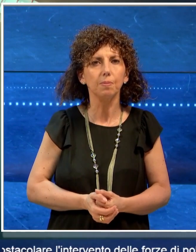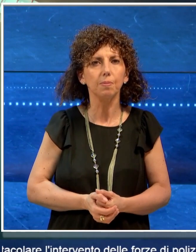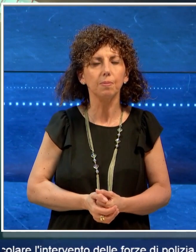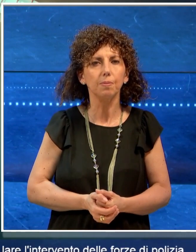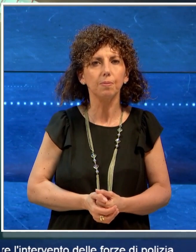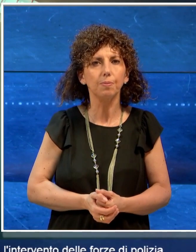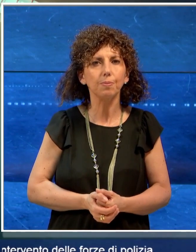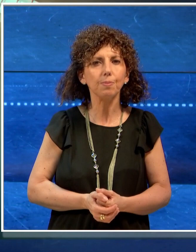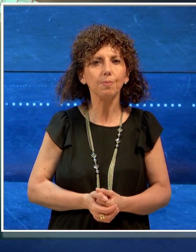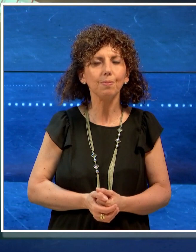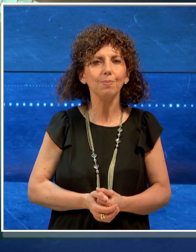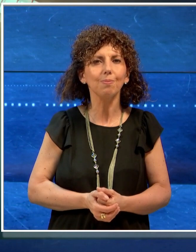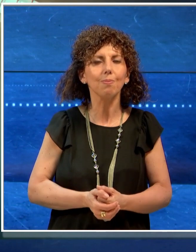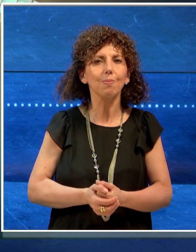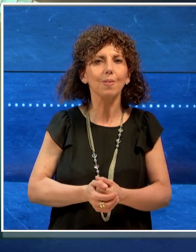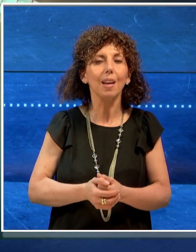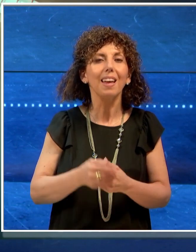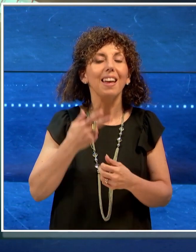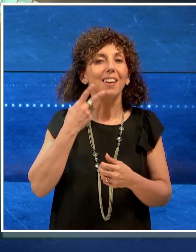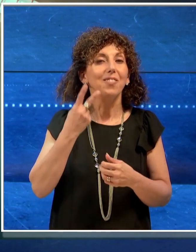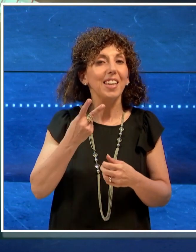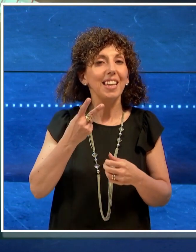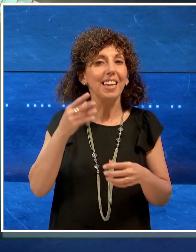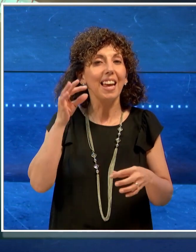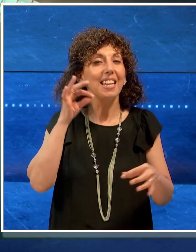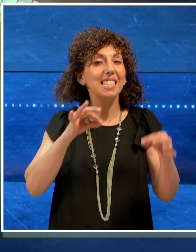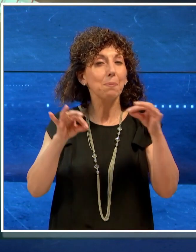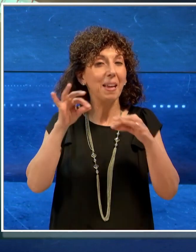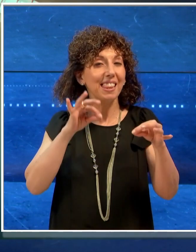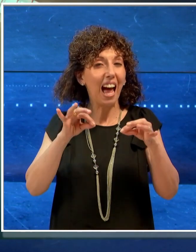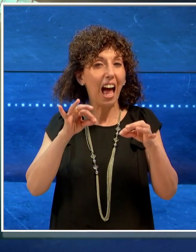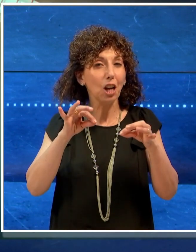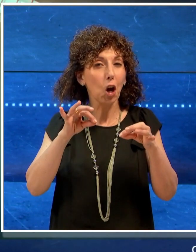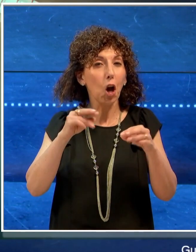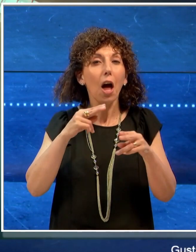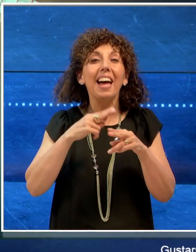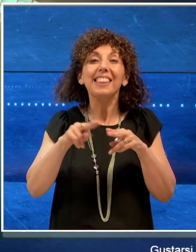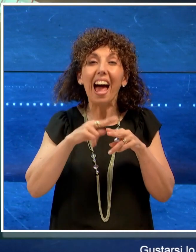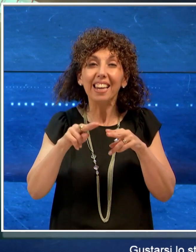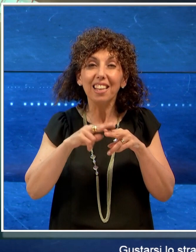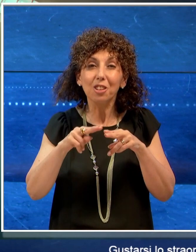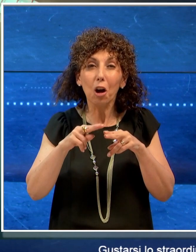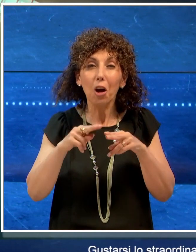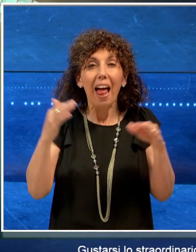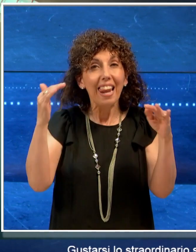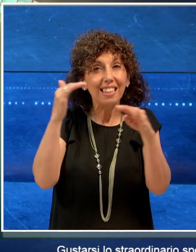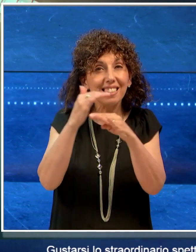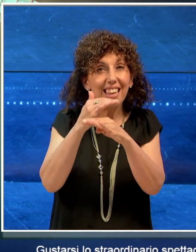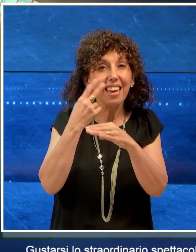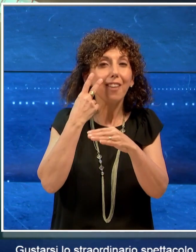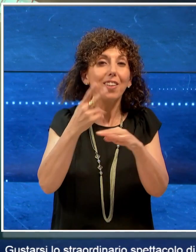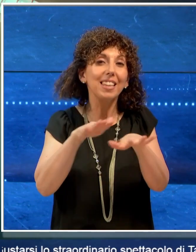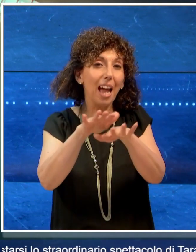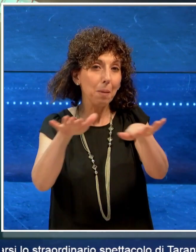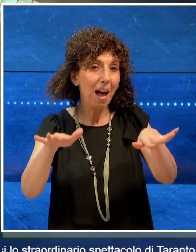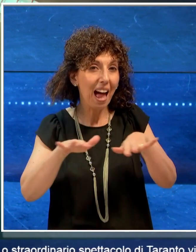Gustarsi lo straordinario spettacolo di Taranto vista di sera dal mare, anzi dai suoi